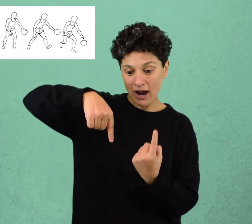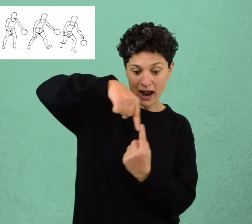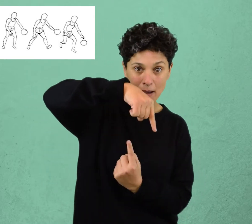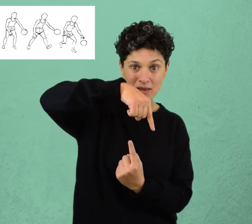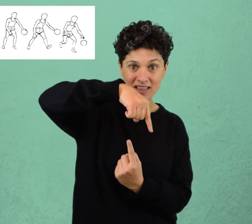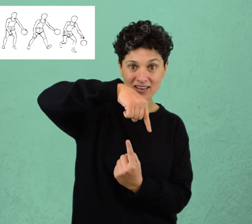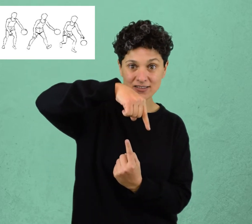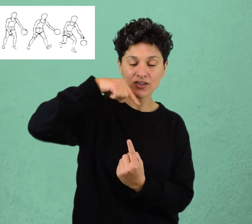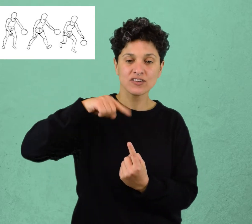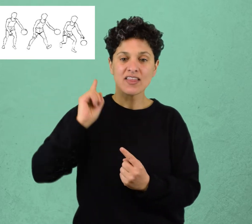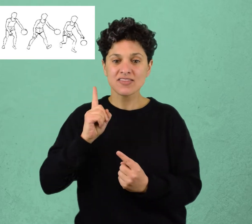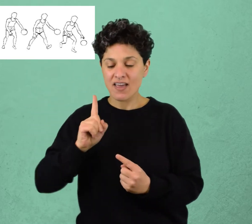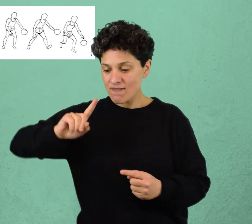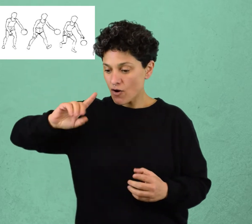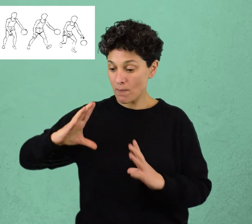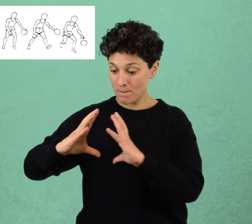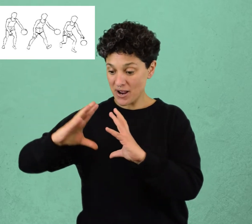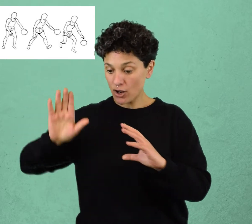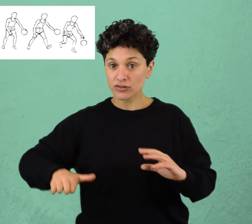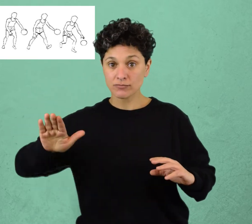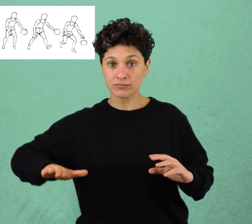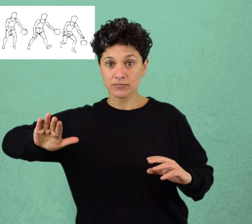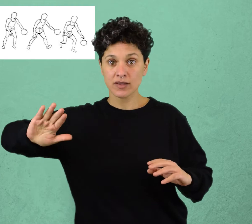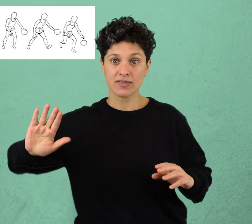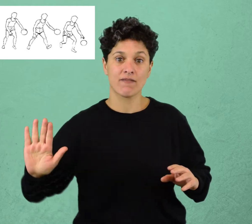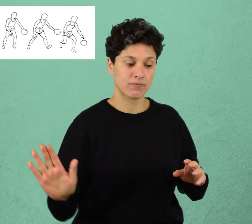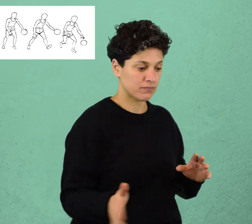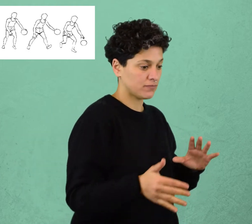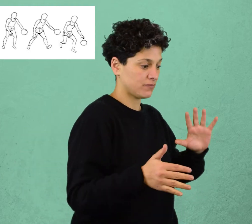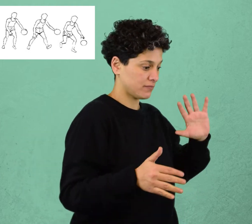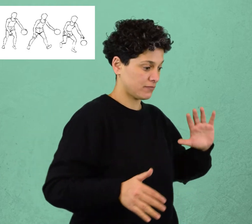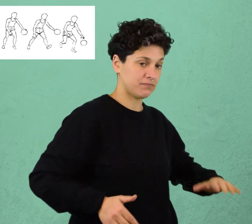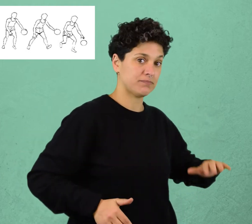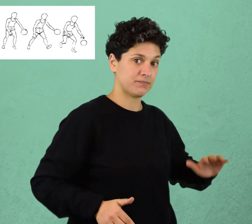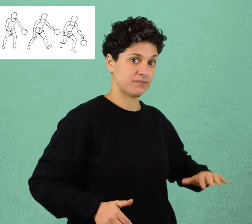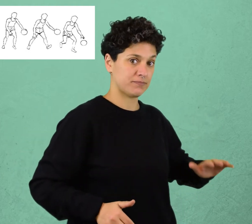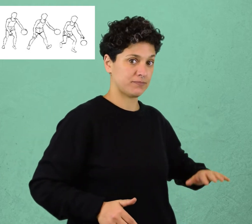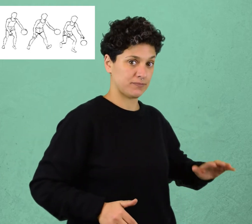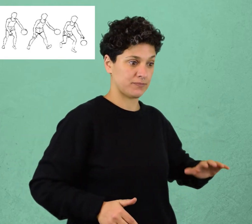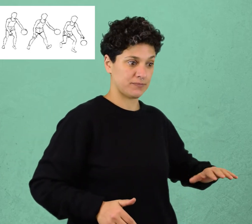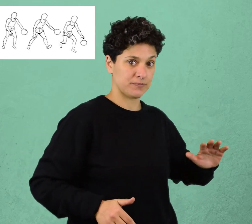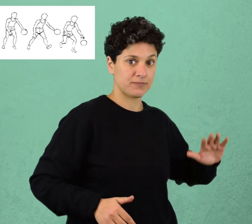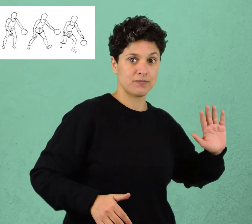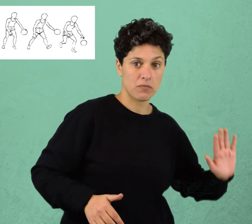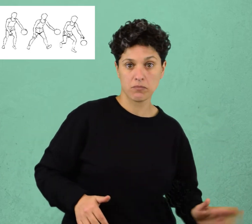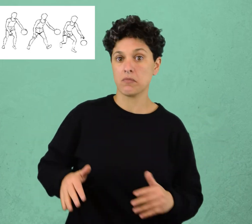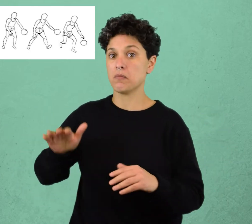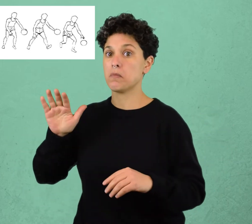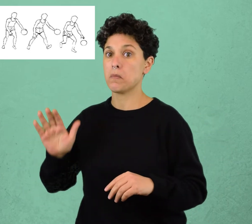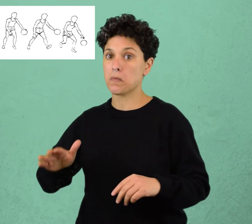tengo que cambiar de modo por delante de mi cuerpo. Por eso llevo la pelota hacia el otro lado